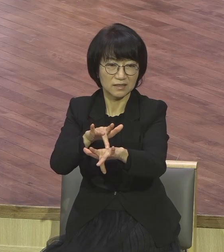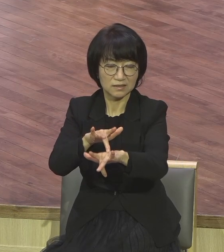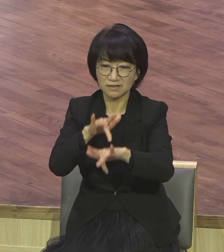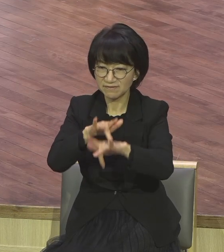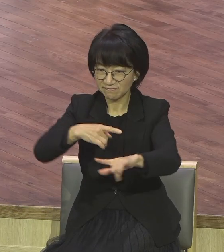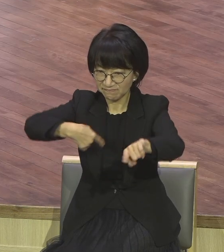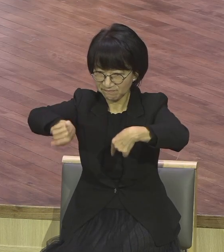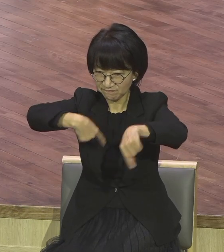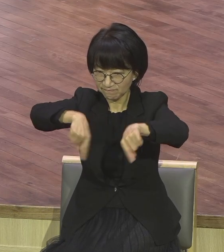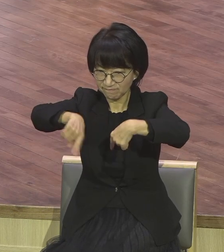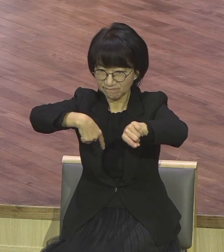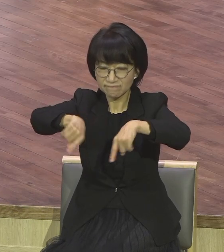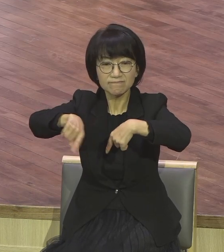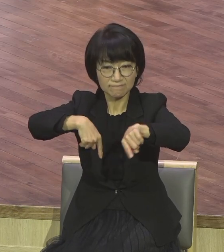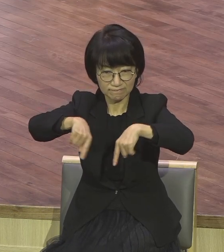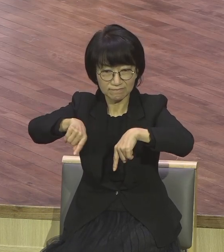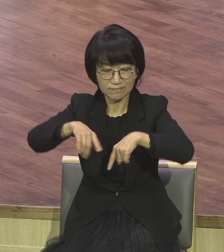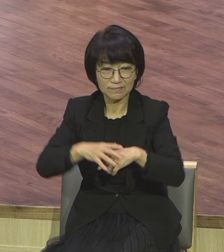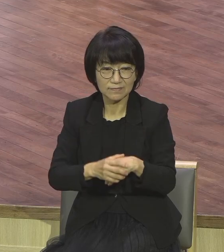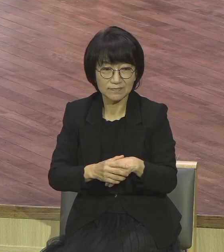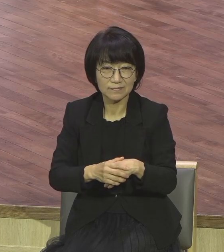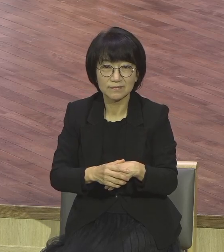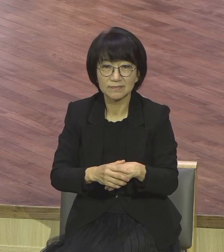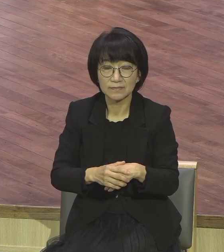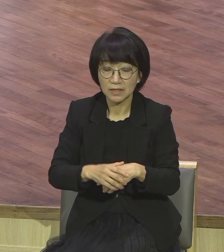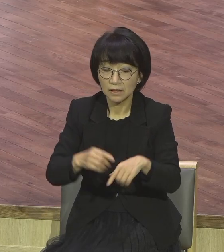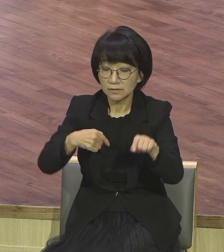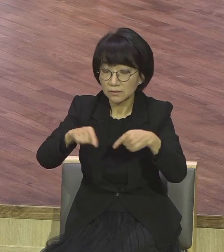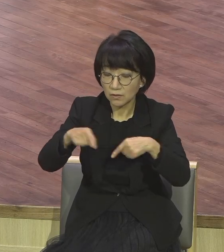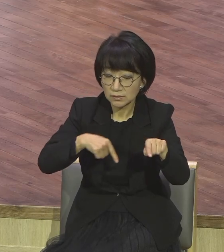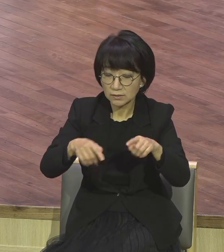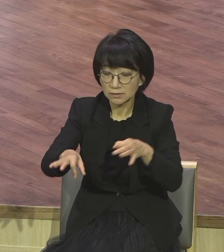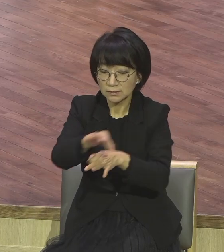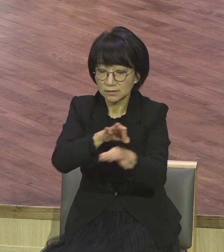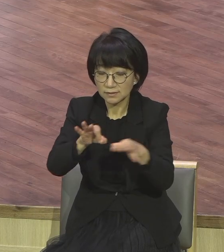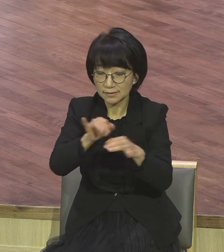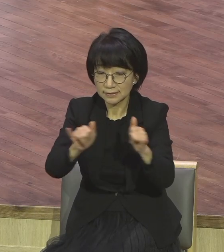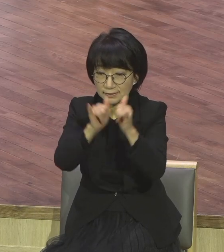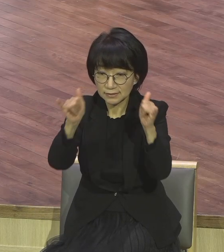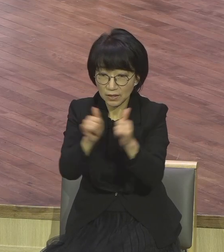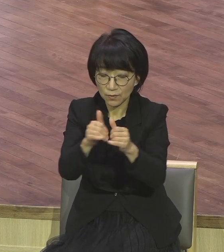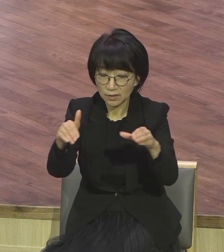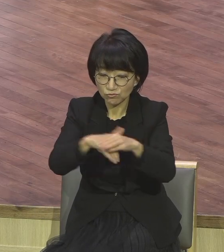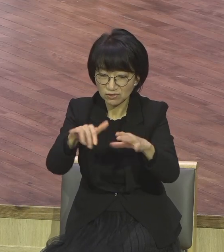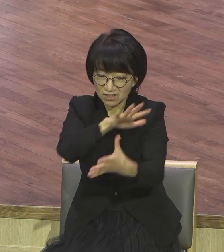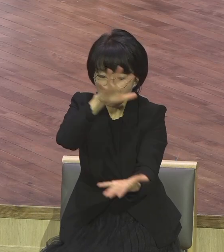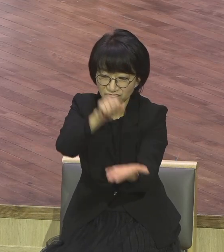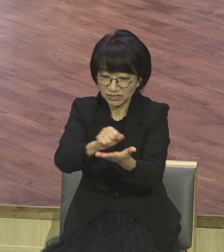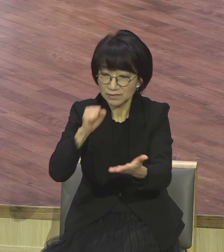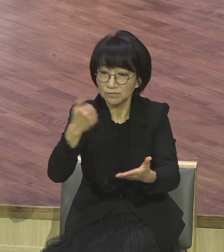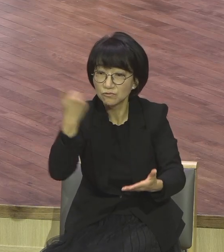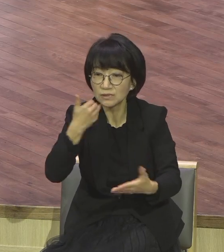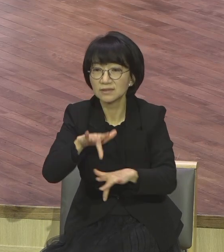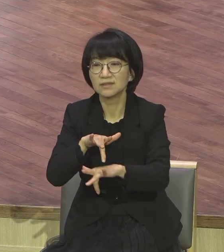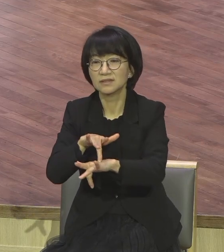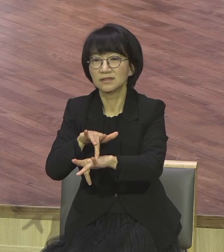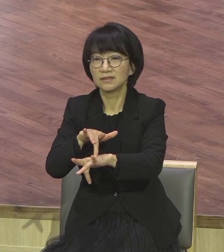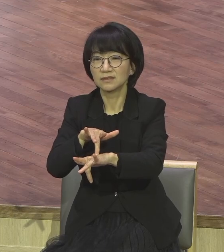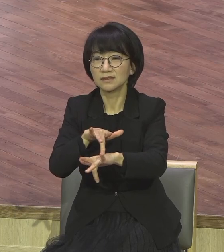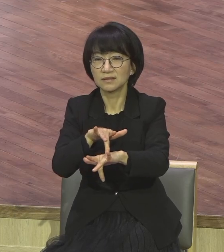사단이에요. 아시겠어요? 정치, 사회, 문화, 예술을 다 잡고 있어요. 모든 사단이 다 장악하고 있습니다. 이